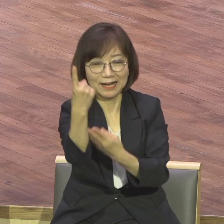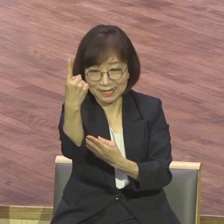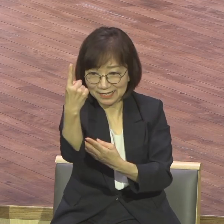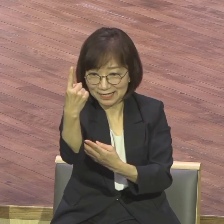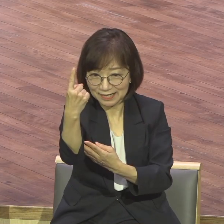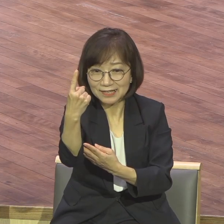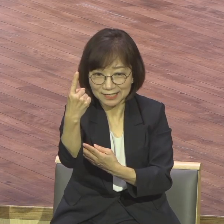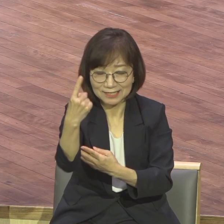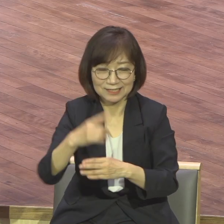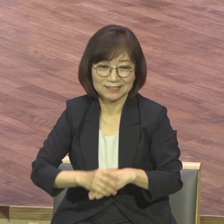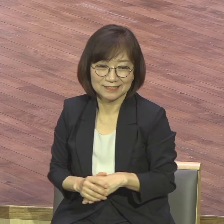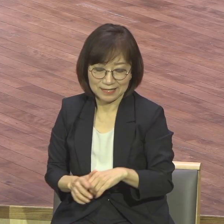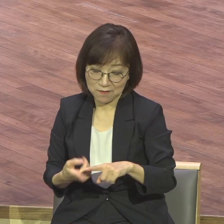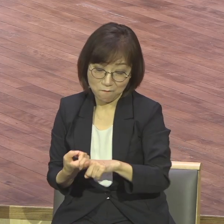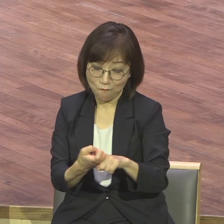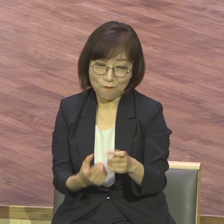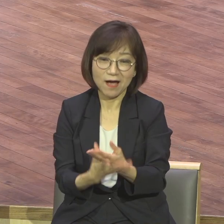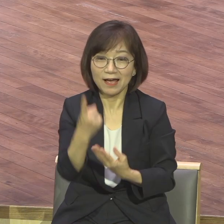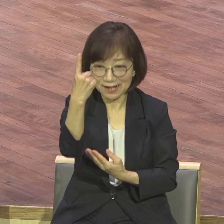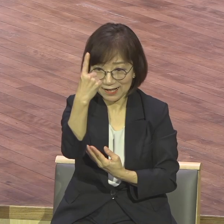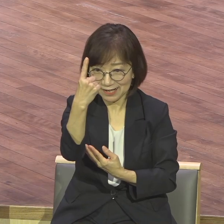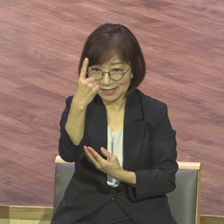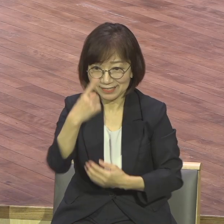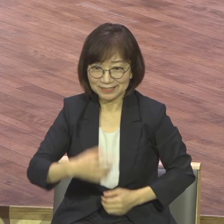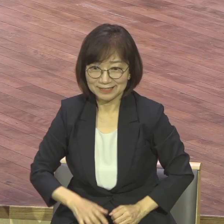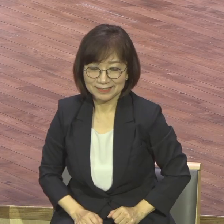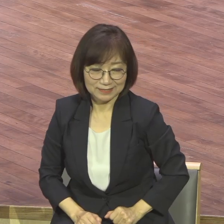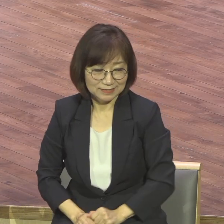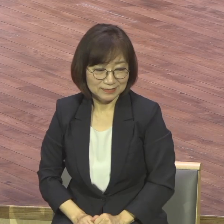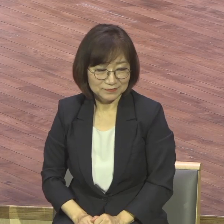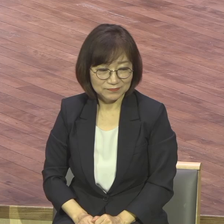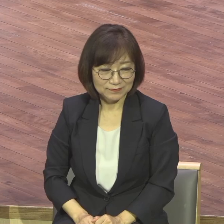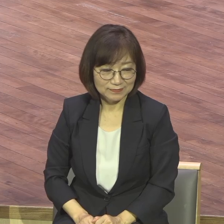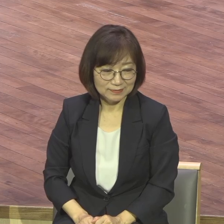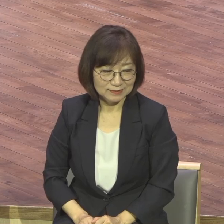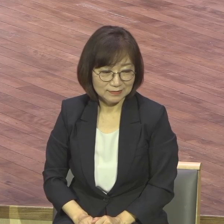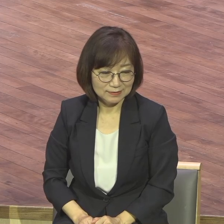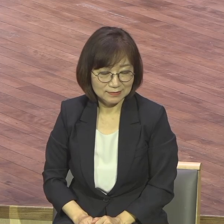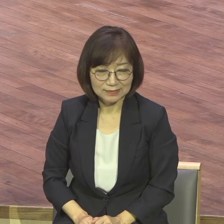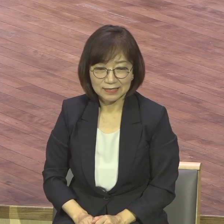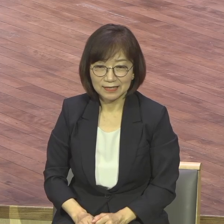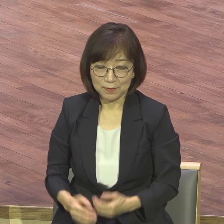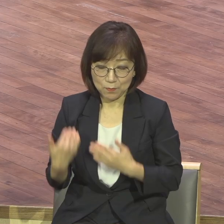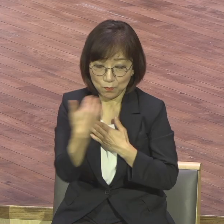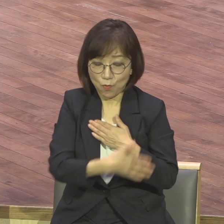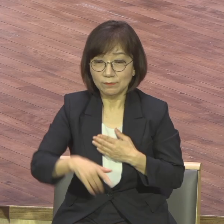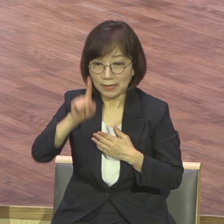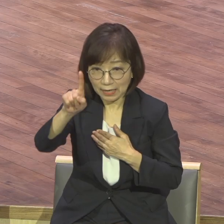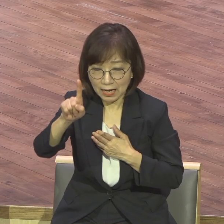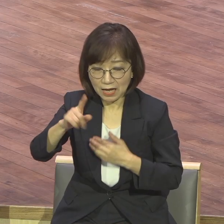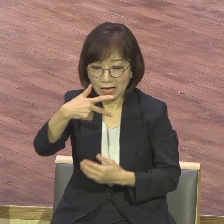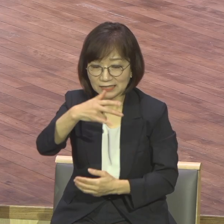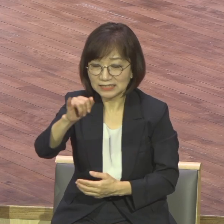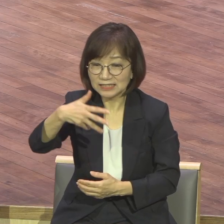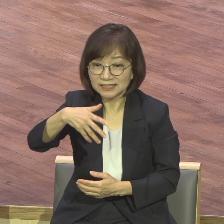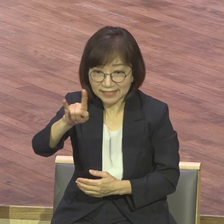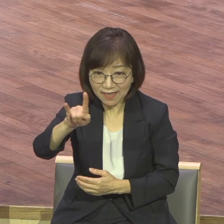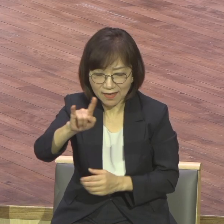공동체라 한 몸 공동체다 특별히 한 몸이 많은 지체를 가졌지만은 그 지체가 같은 기능을